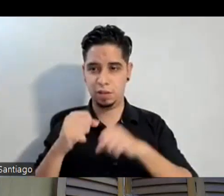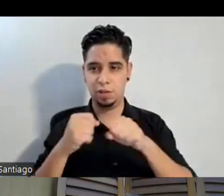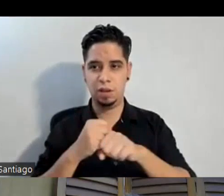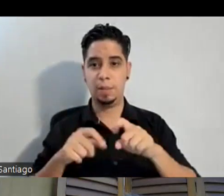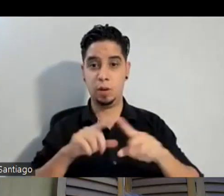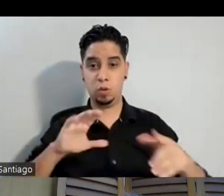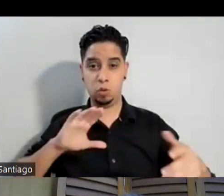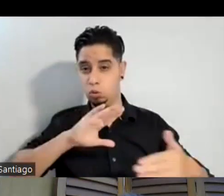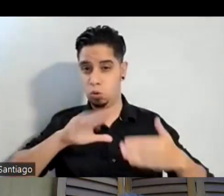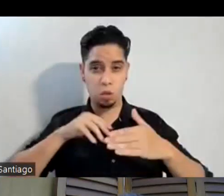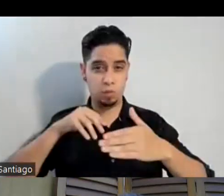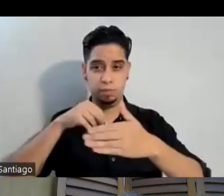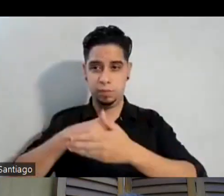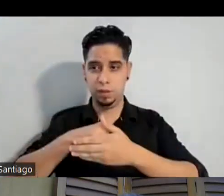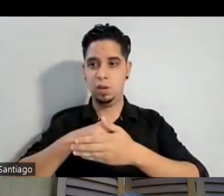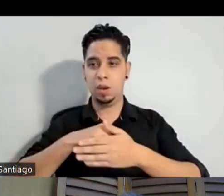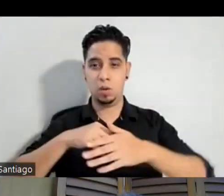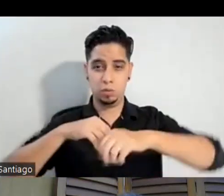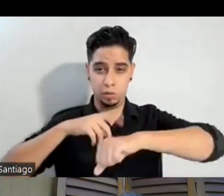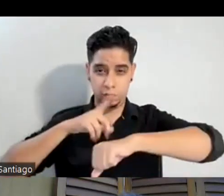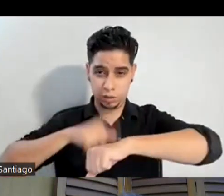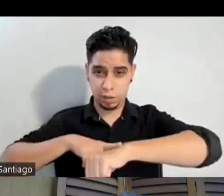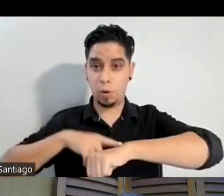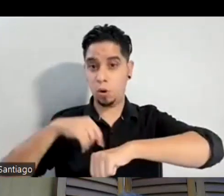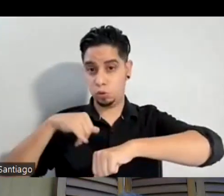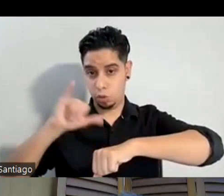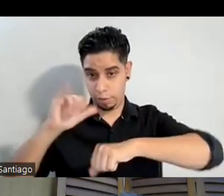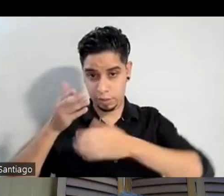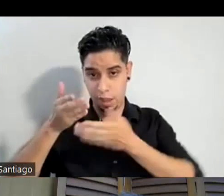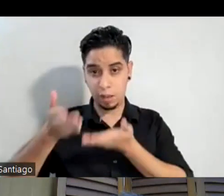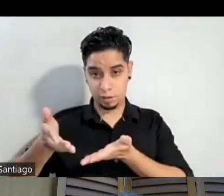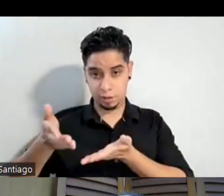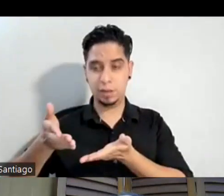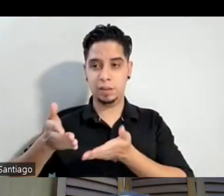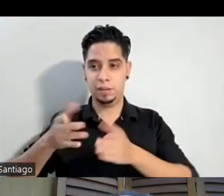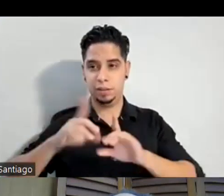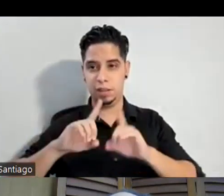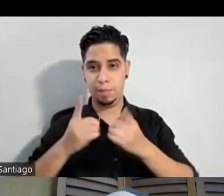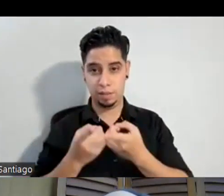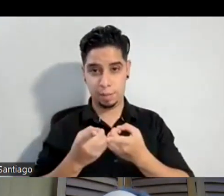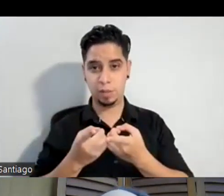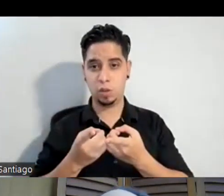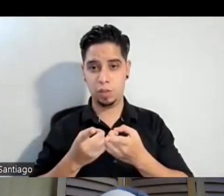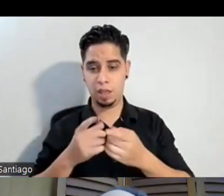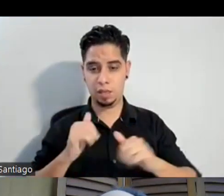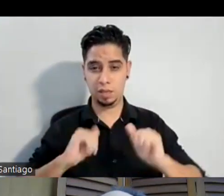obra estuvo en algún momento o está por el departamento de drama y también tenemos estudiantes